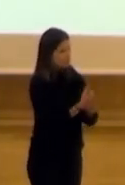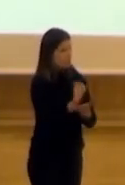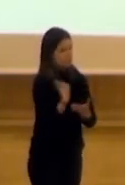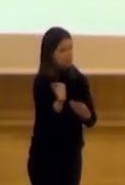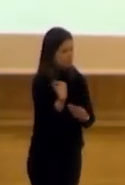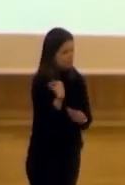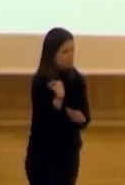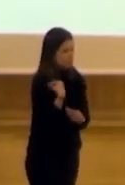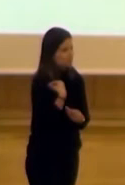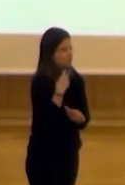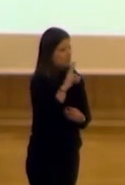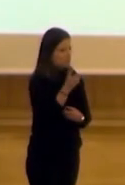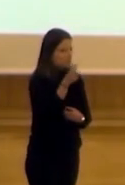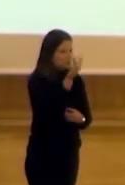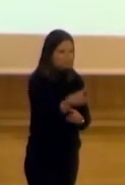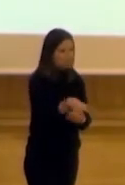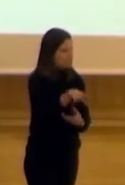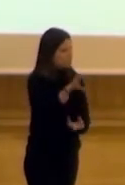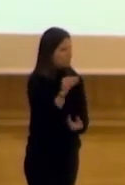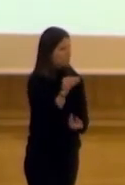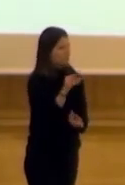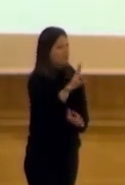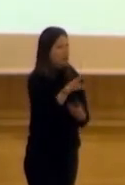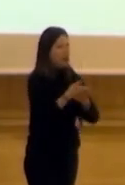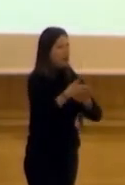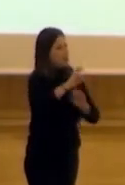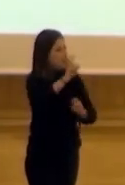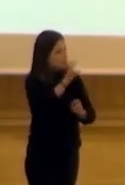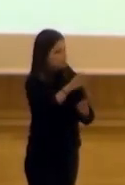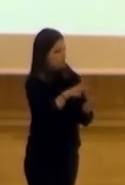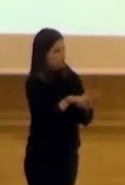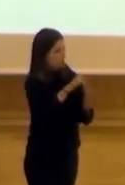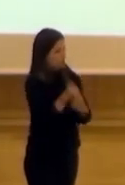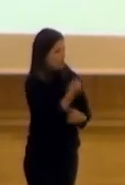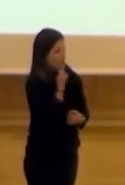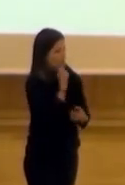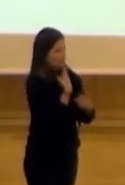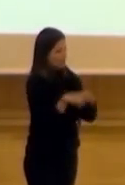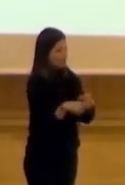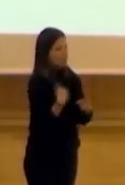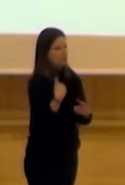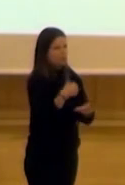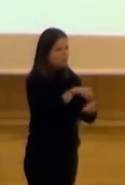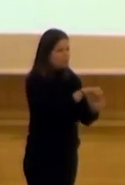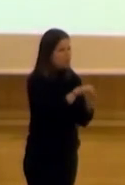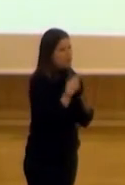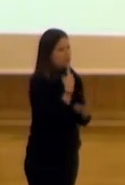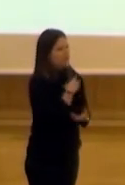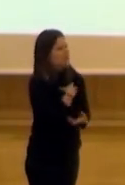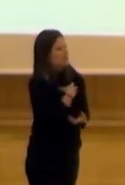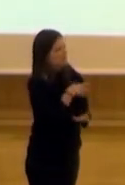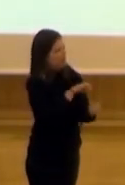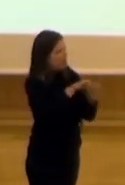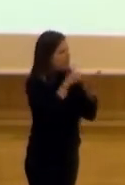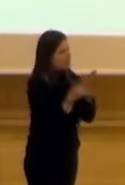mismo. El otro no me entiende, el otro habla otro lenguaje. Cuando le preguntábamos a los ciudadanos, los ciudadanos decían que los funcionarios hablan el lenguaje